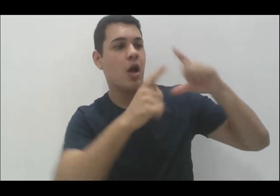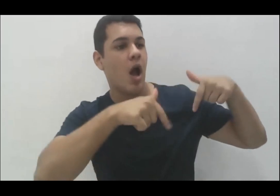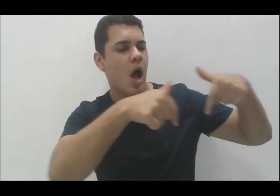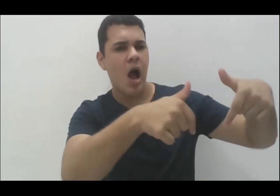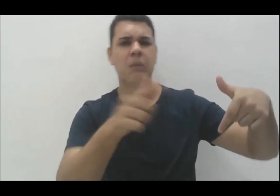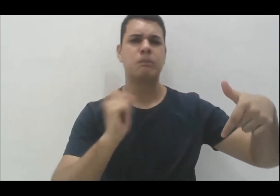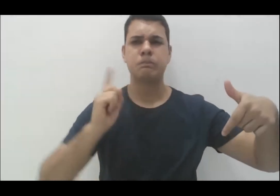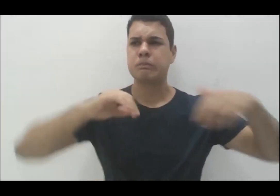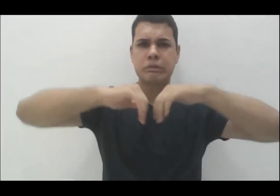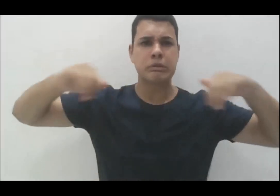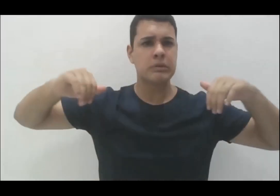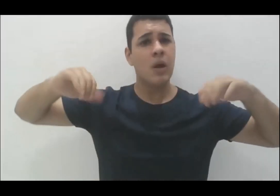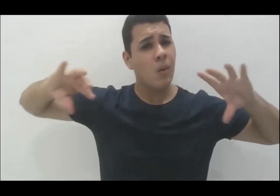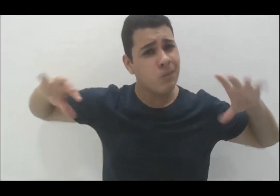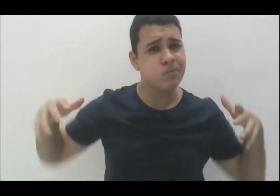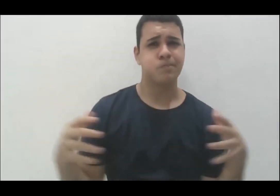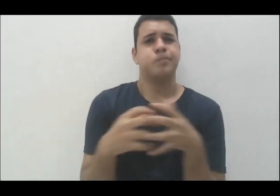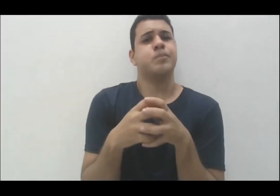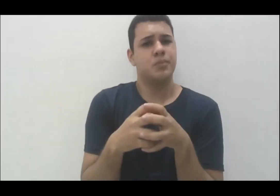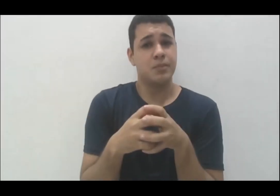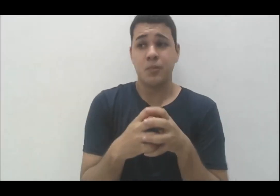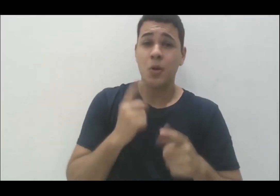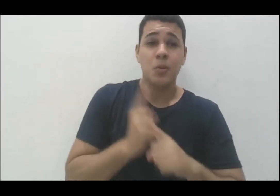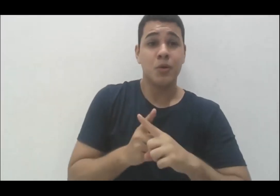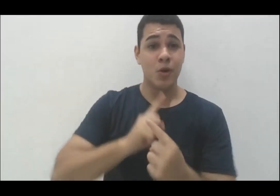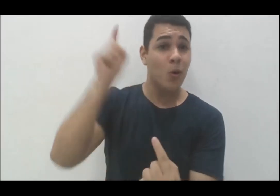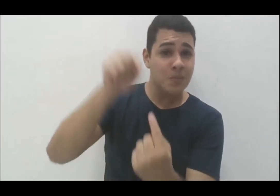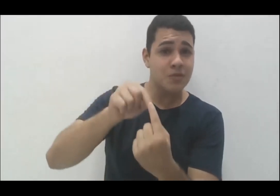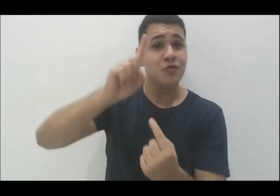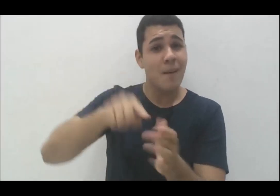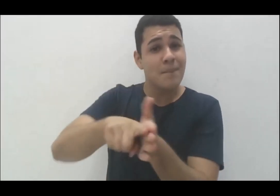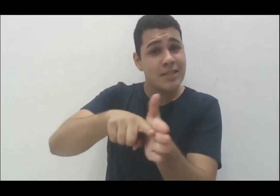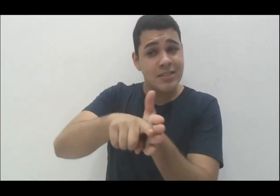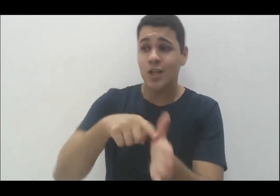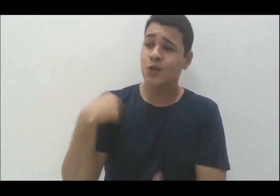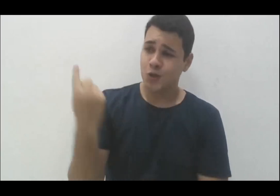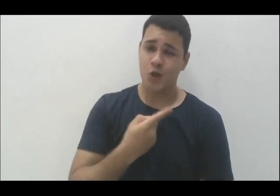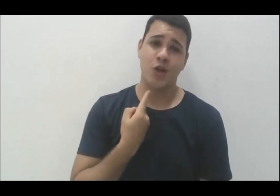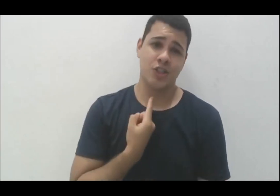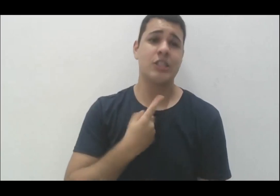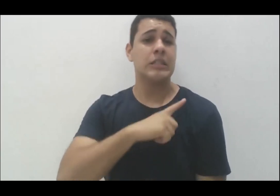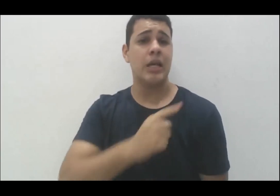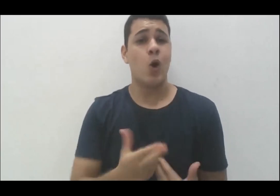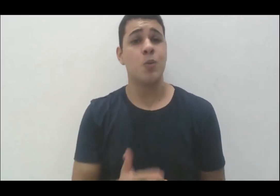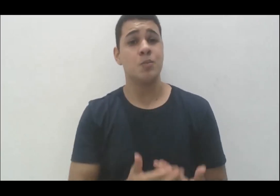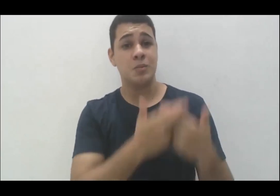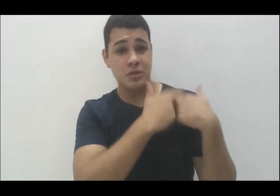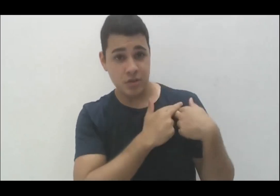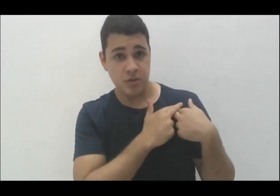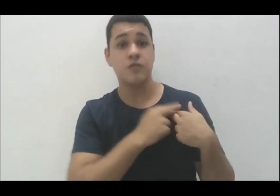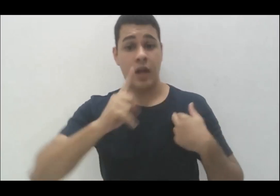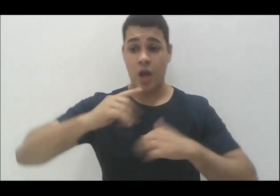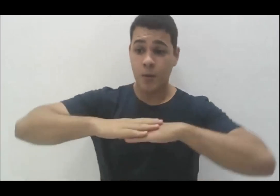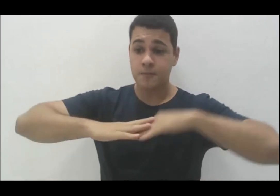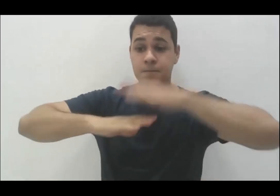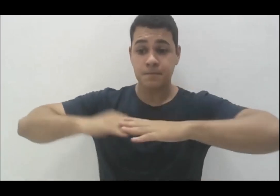como instituições de pesquisa e ensino, nós temos a obrigação de construir esse conhecimento para mudar a